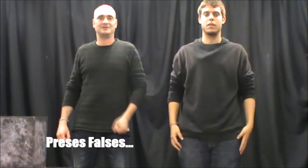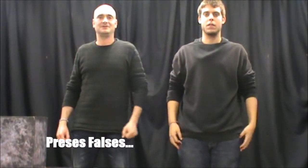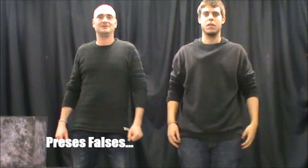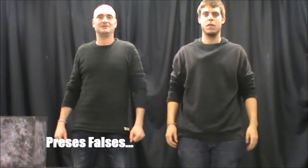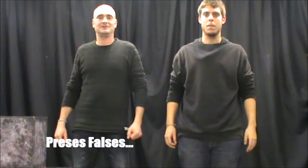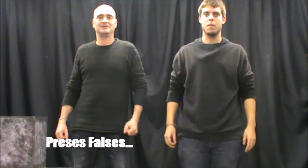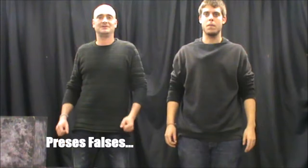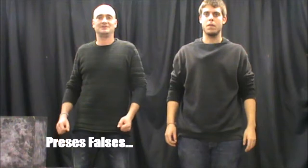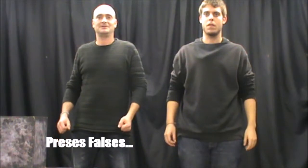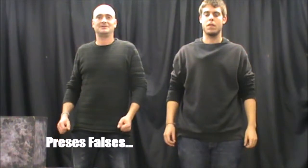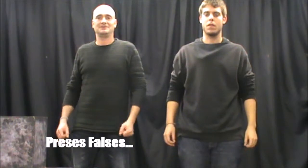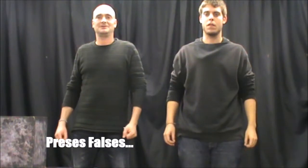Preparàs?